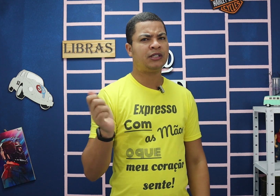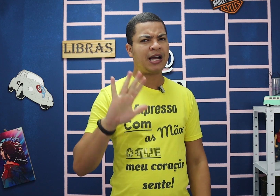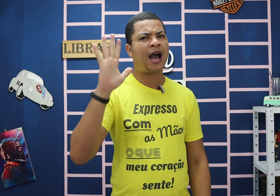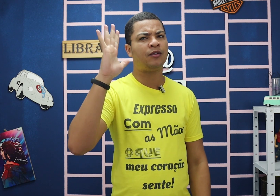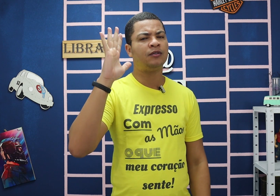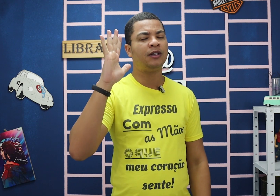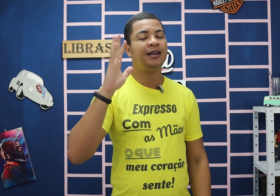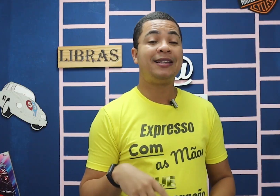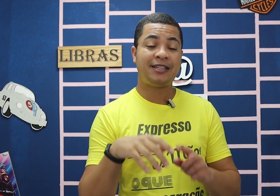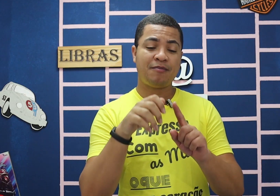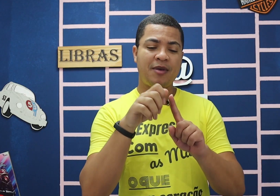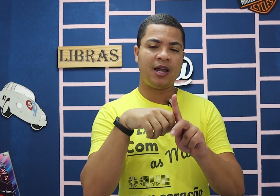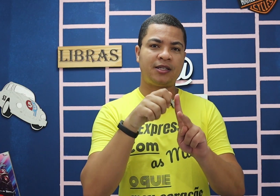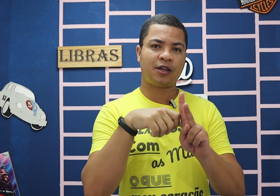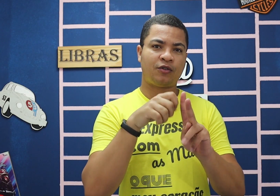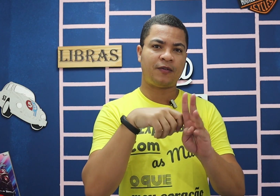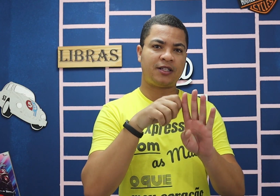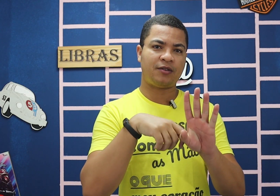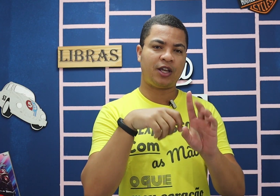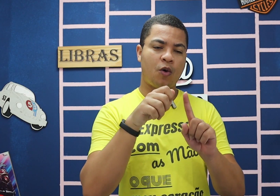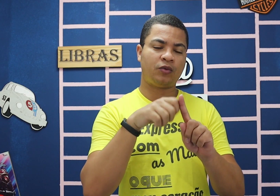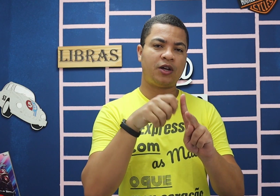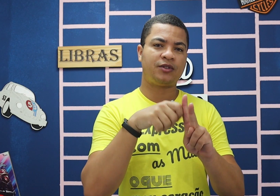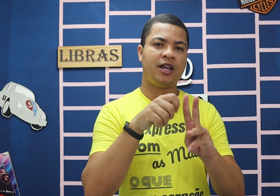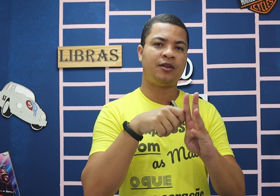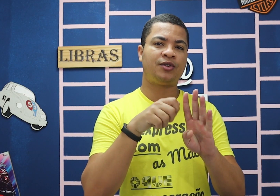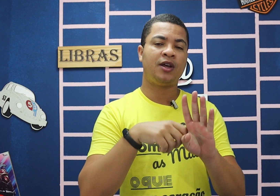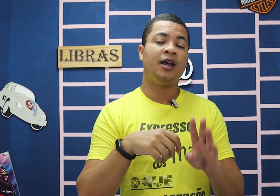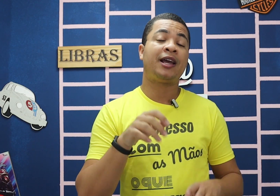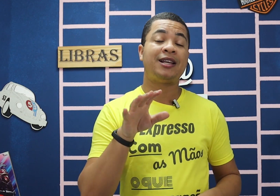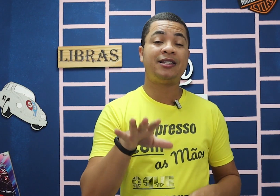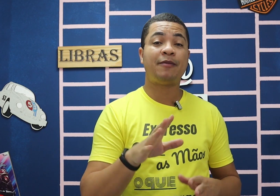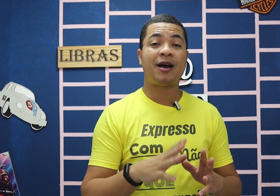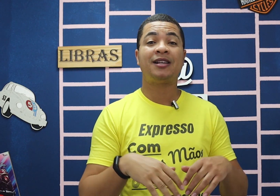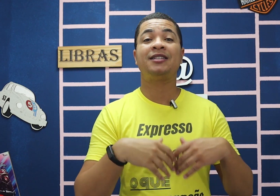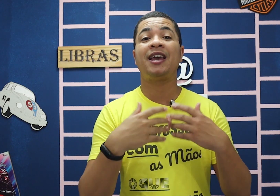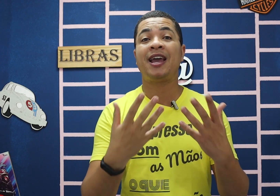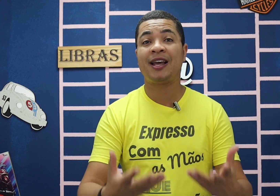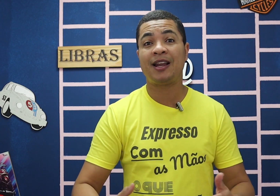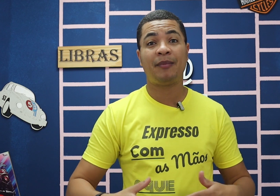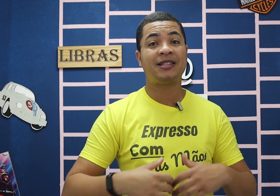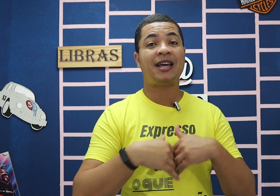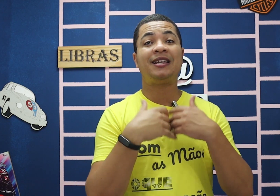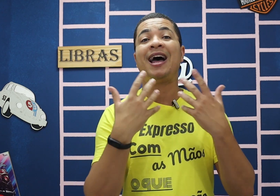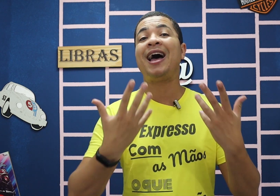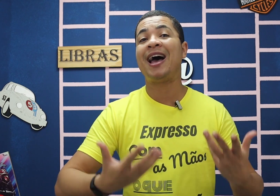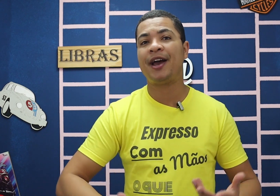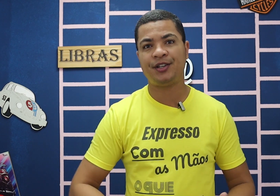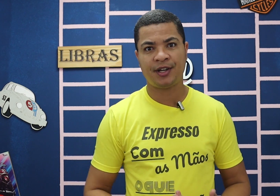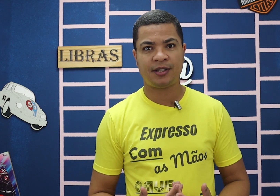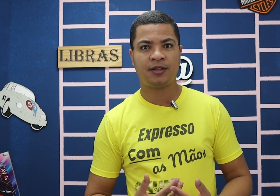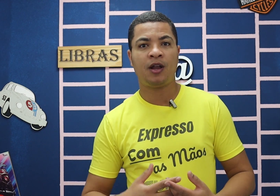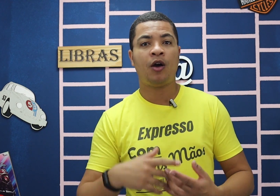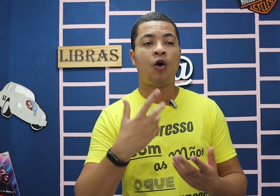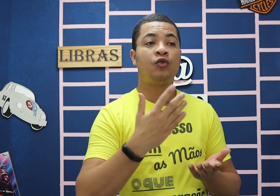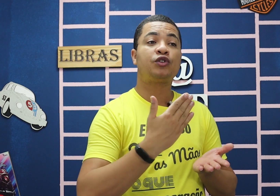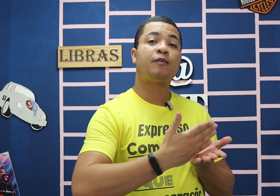caro. Esse mês que eu estou fazendo aqui, contando os dedos, quer dizer parcela, mensalidades, ou os